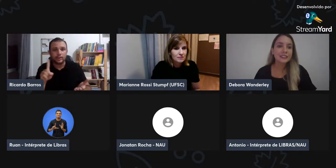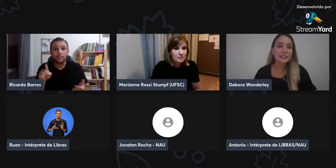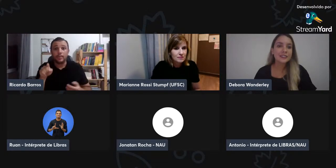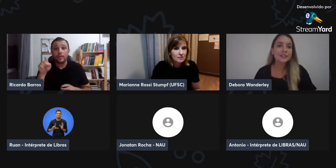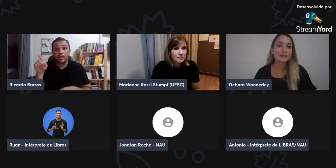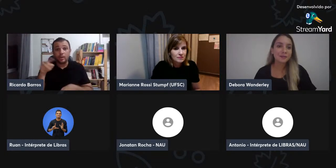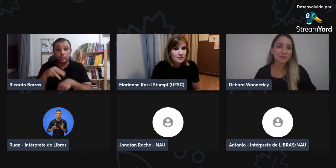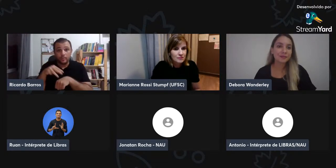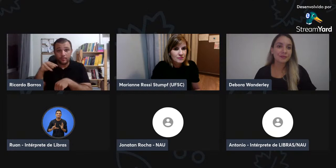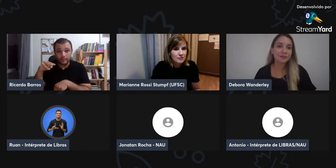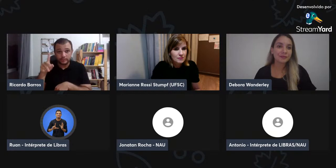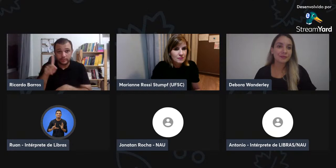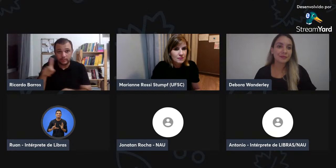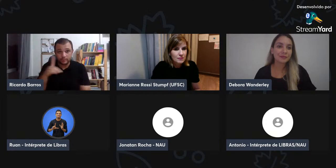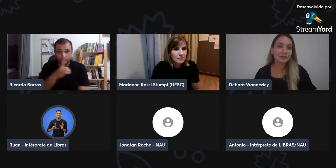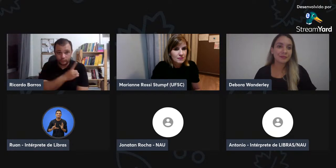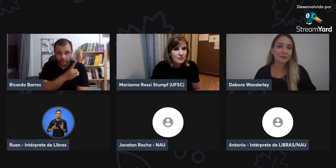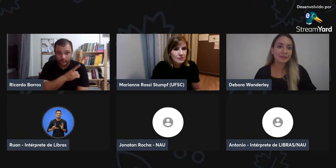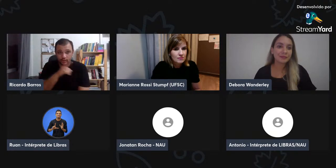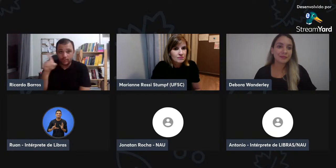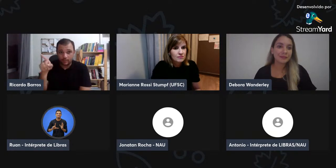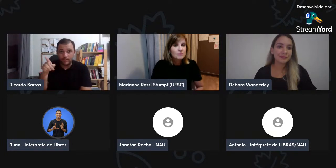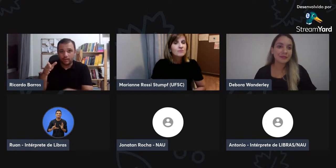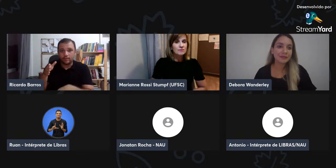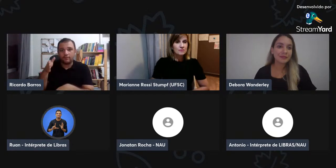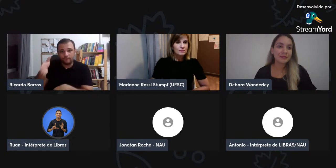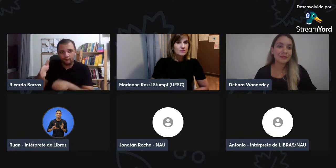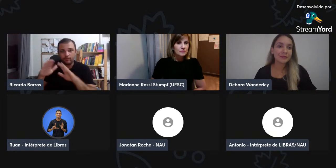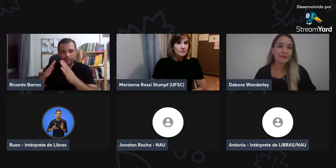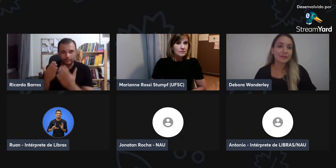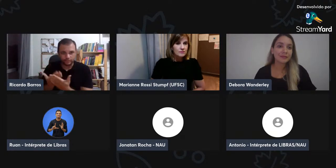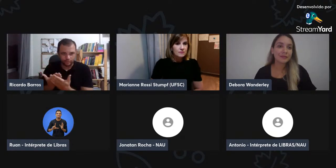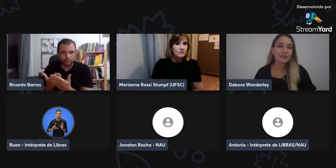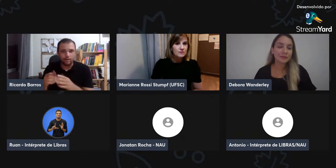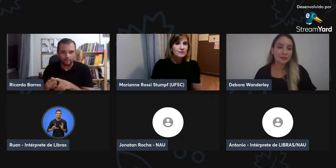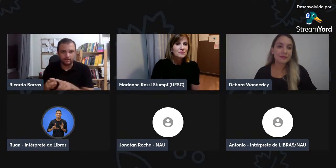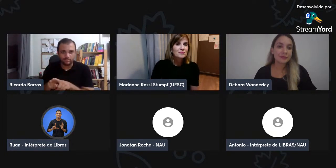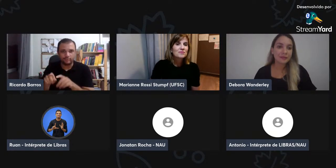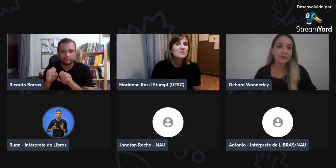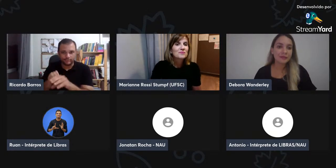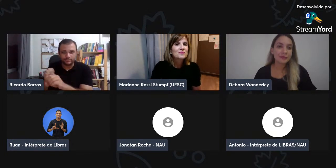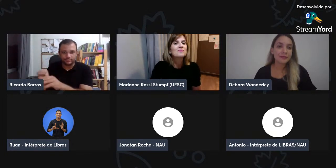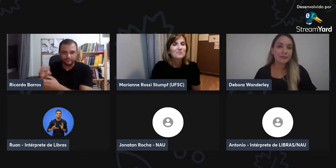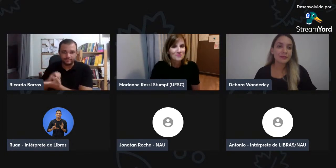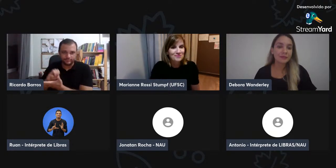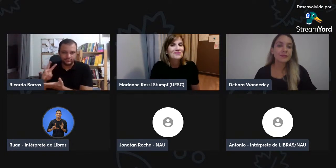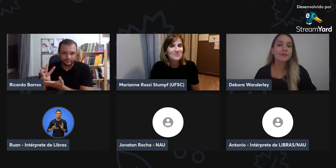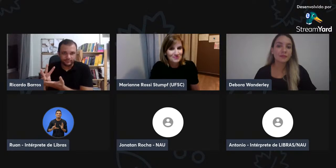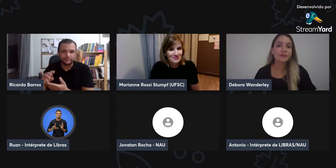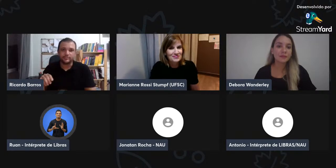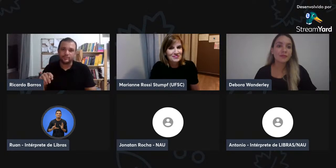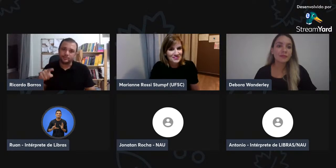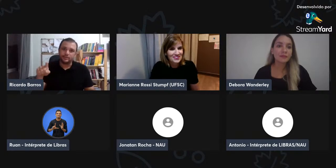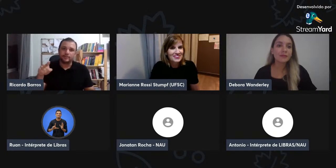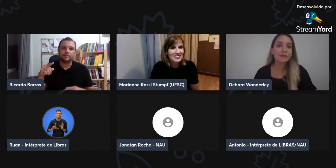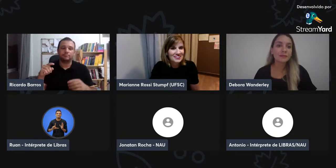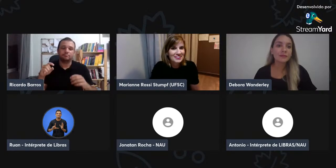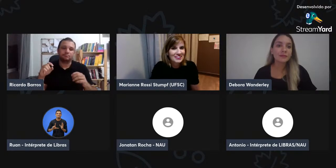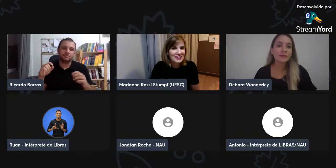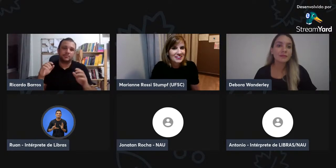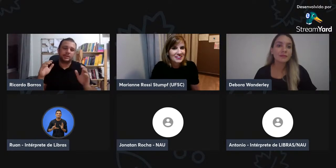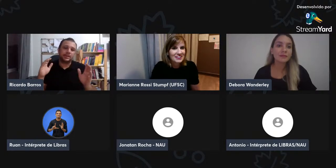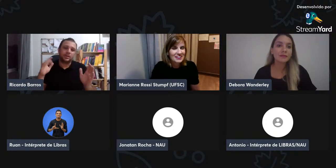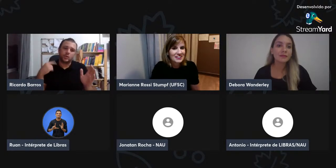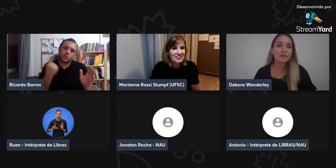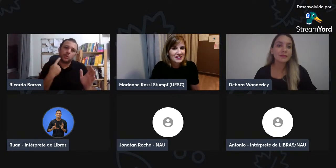eles... Como é a aceitação do surdo com relação ao SIGWRIT. Vão para a escola, ensinam